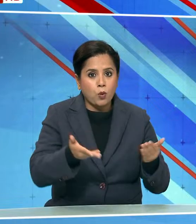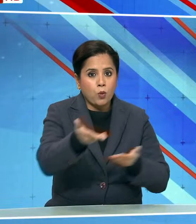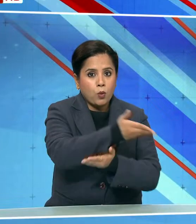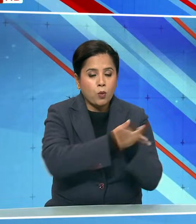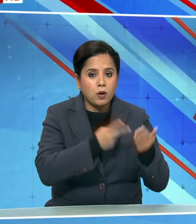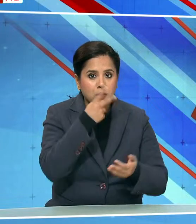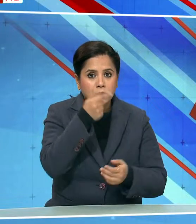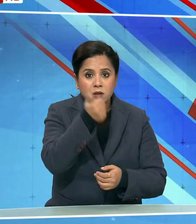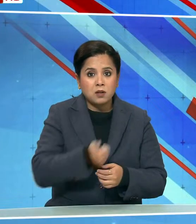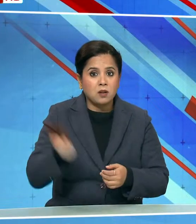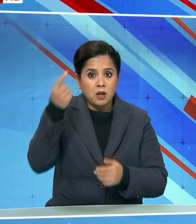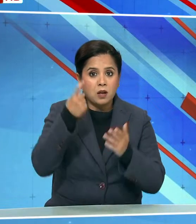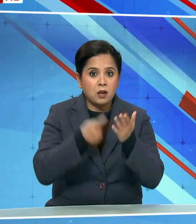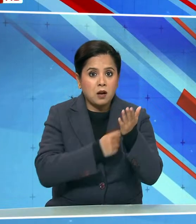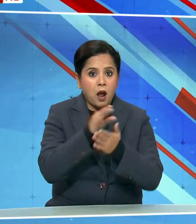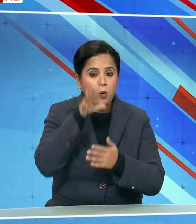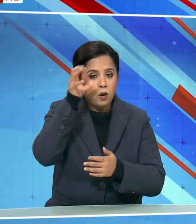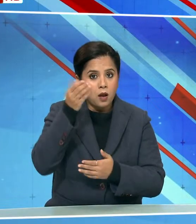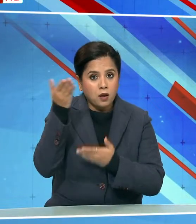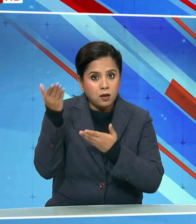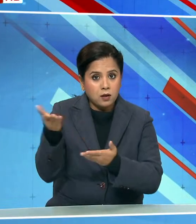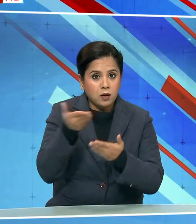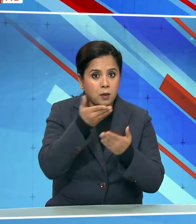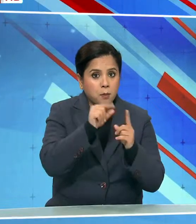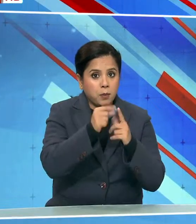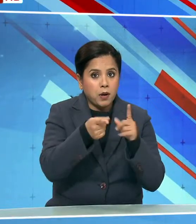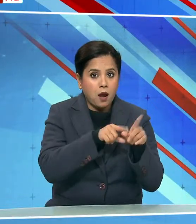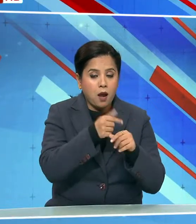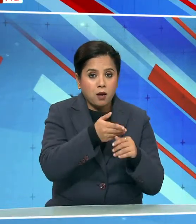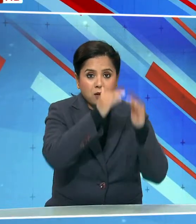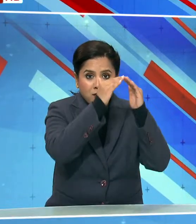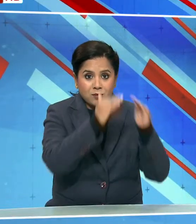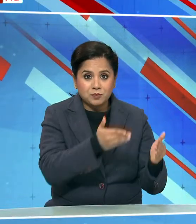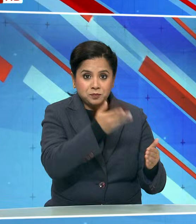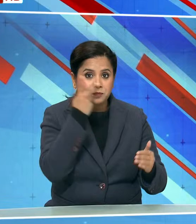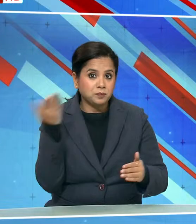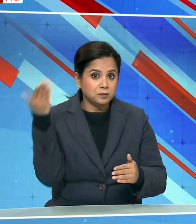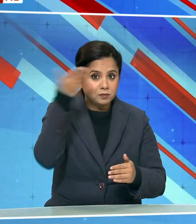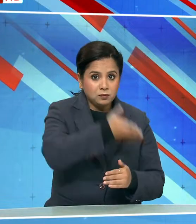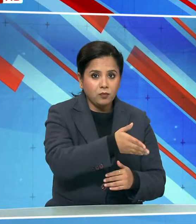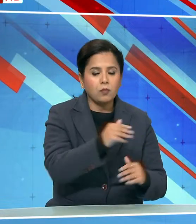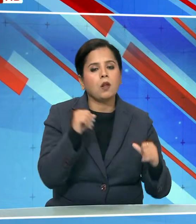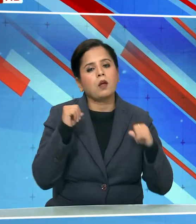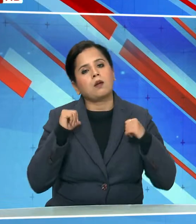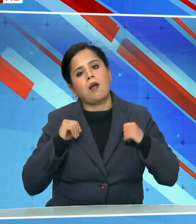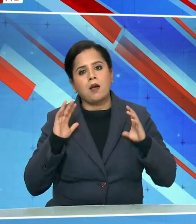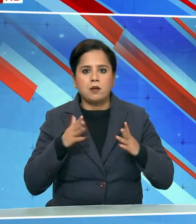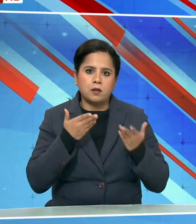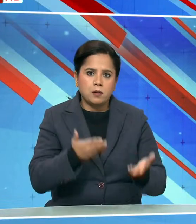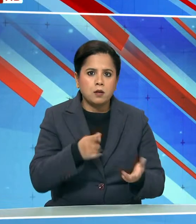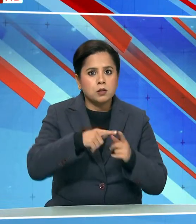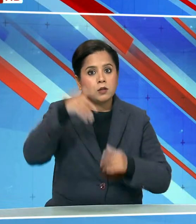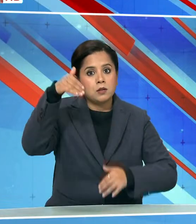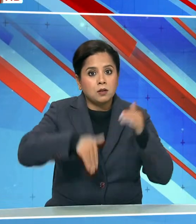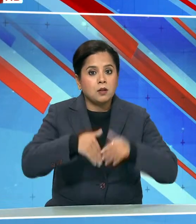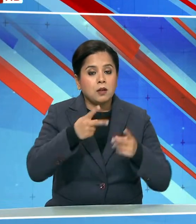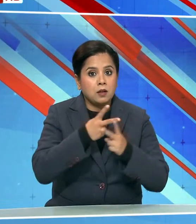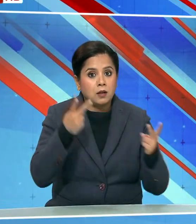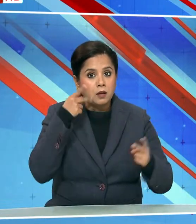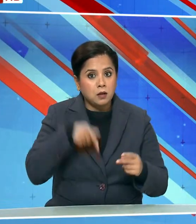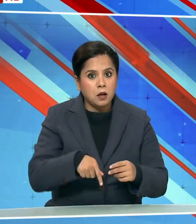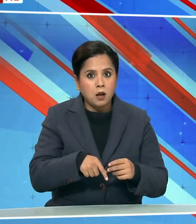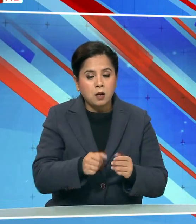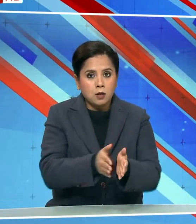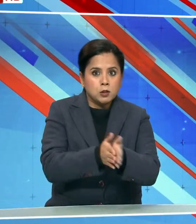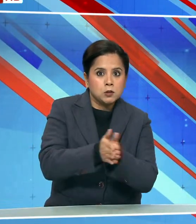जहां आपके नेता रहुल गांधी प्रयागराज प्रवास के दुरान आराम करते थे और चुनाव अभियान के दुरान